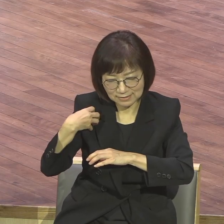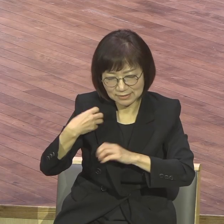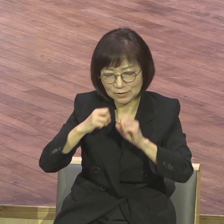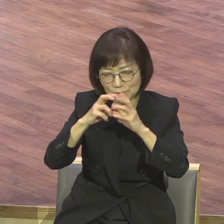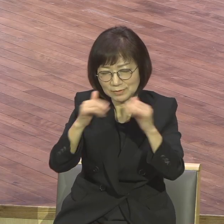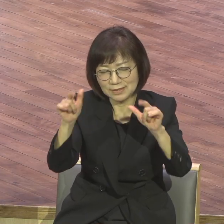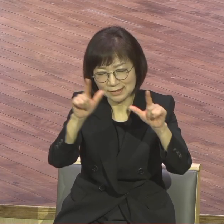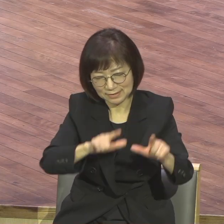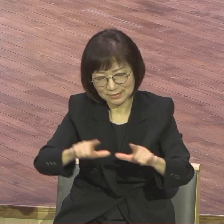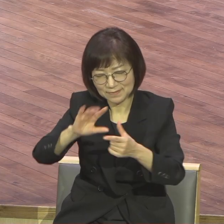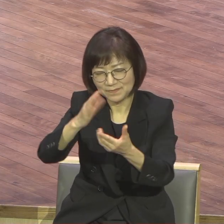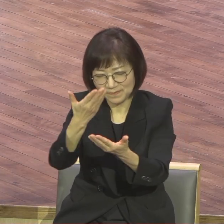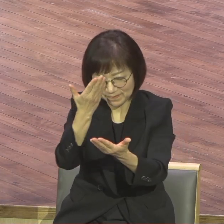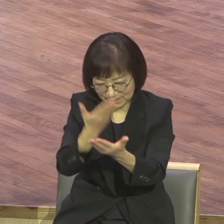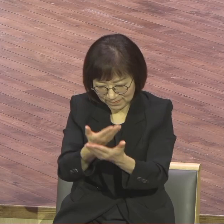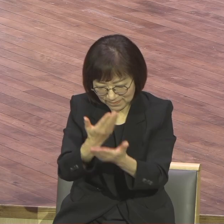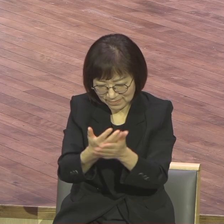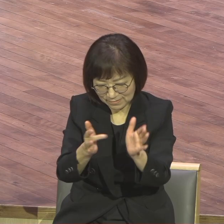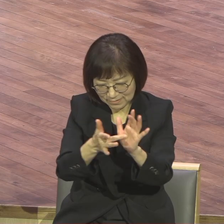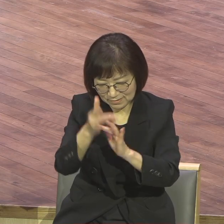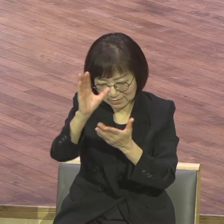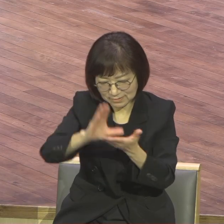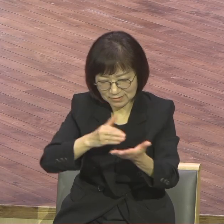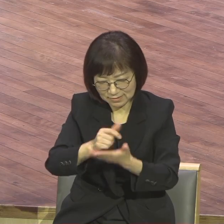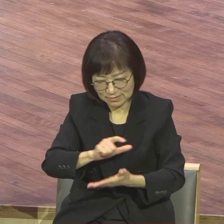예수의 성받들어 기도합니다 아멘